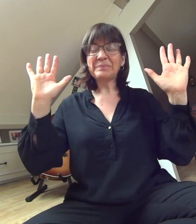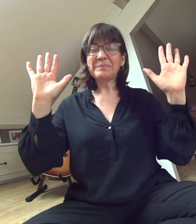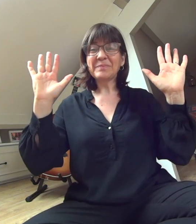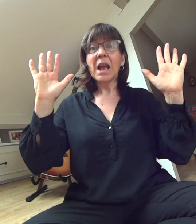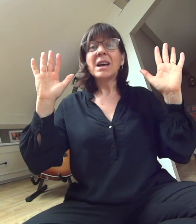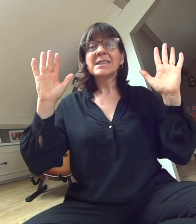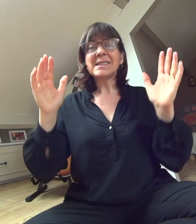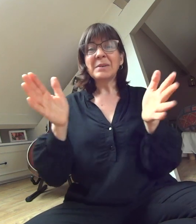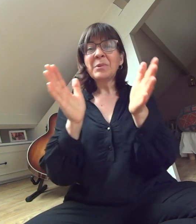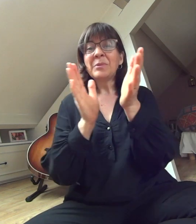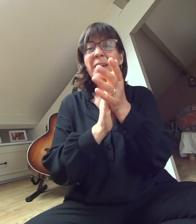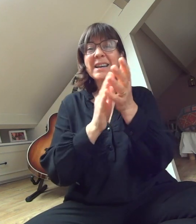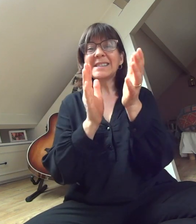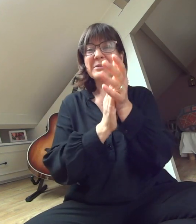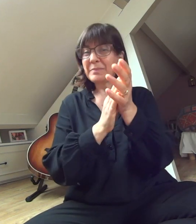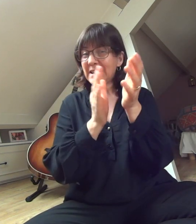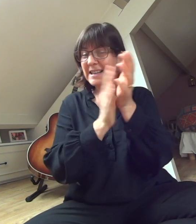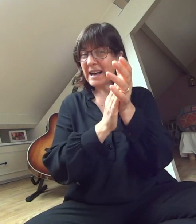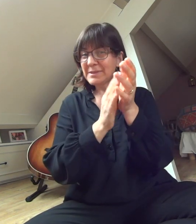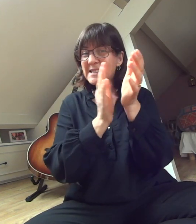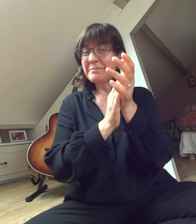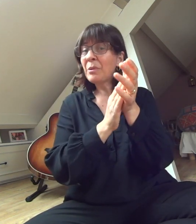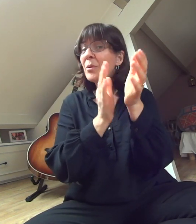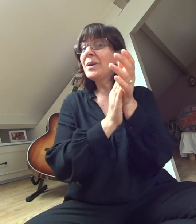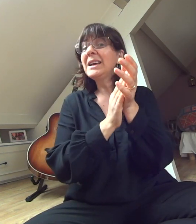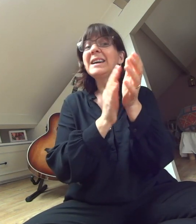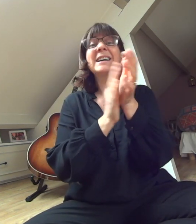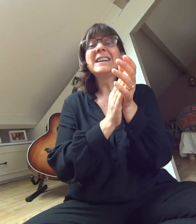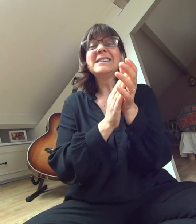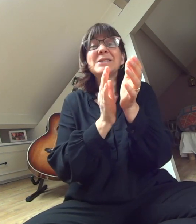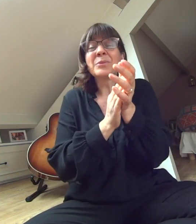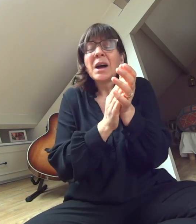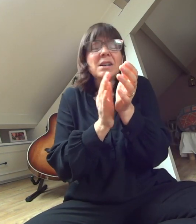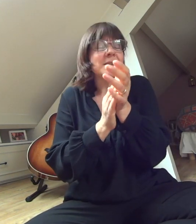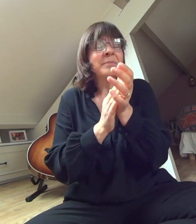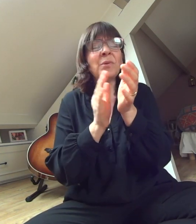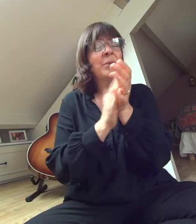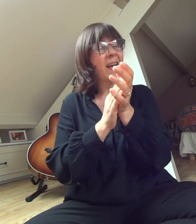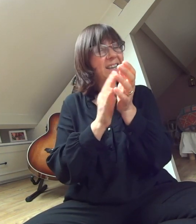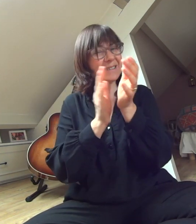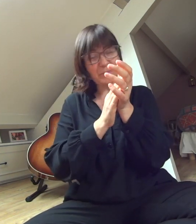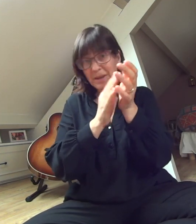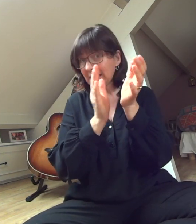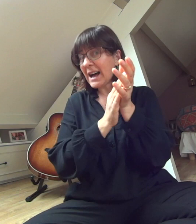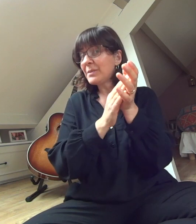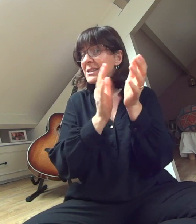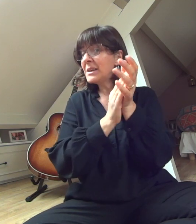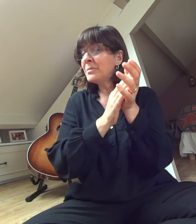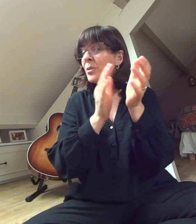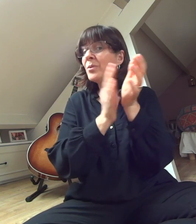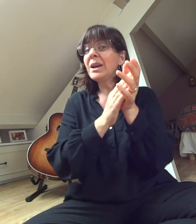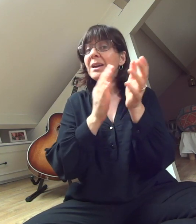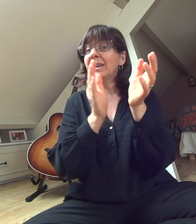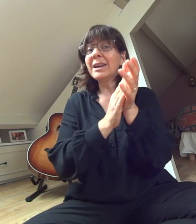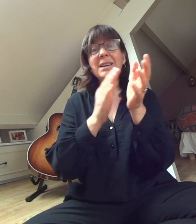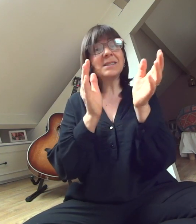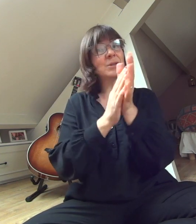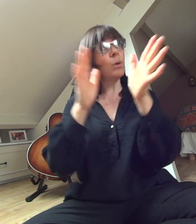C'est mou et réçon, mesdames, c'est mou et réçon. C'est mou et réçon, mesdames, c'est mou et réçon.